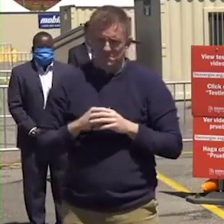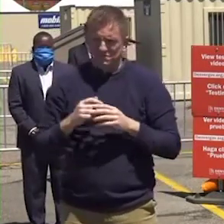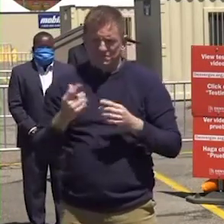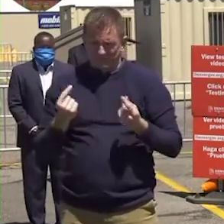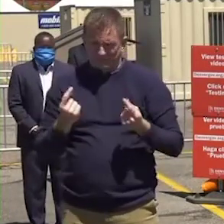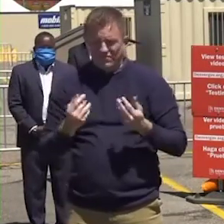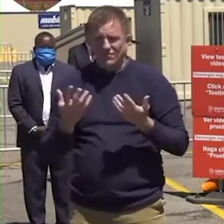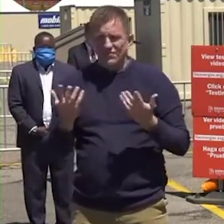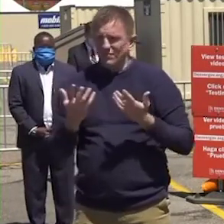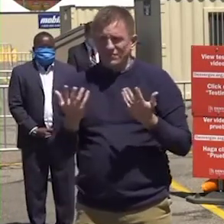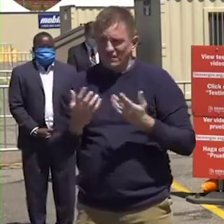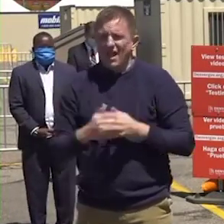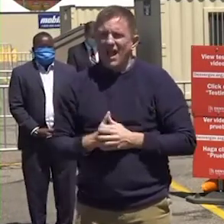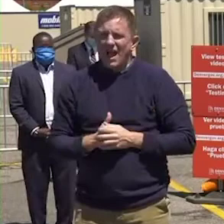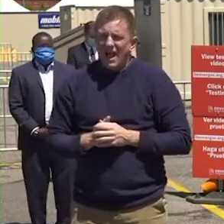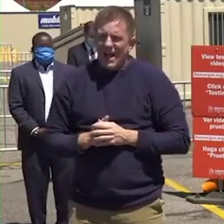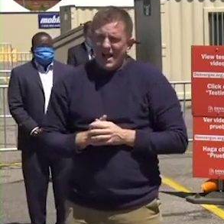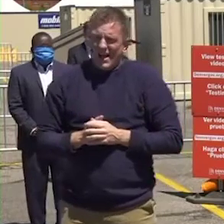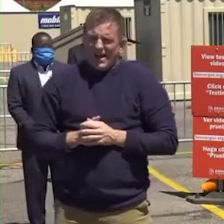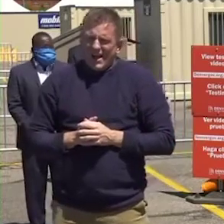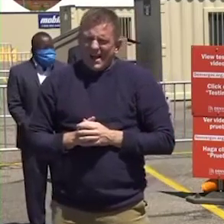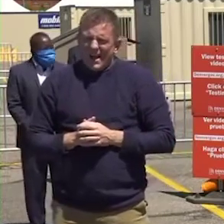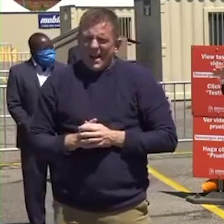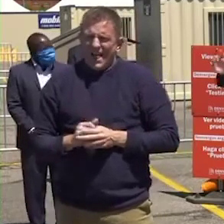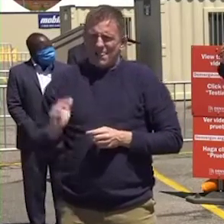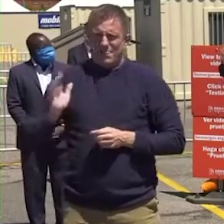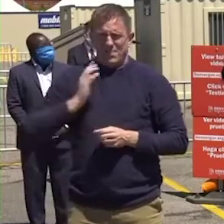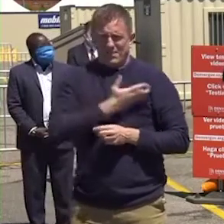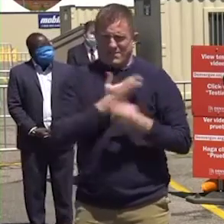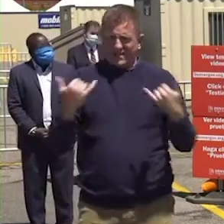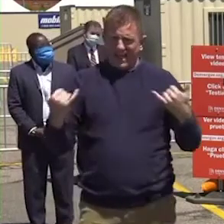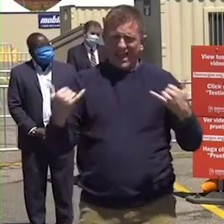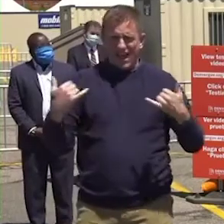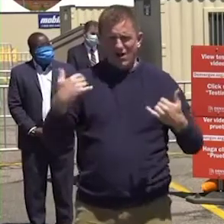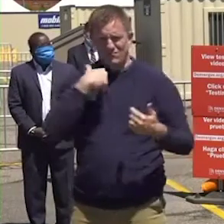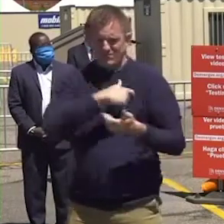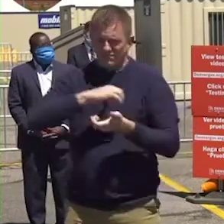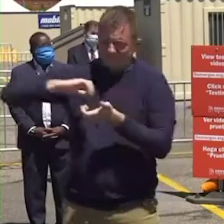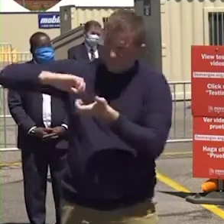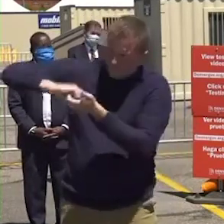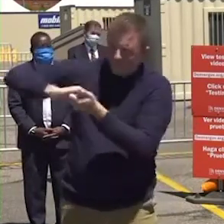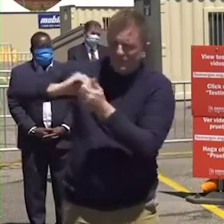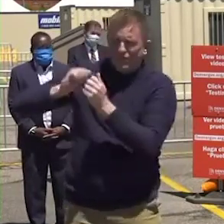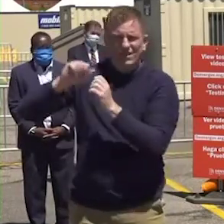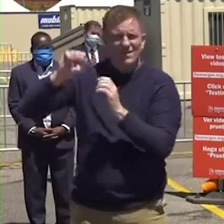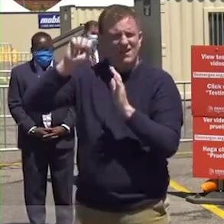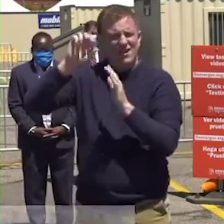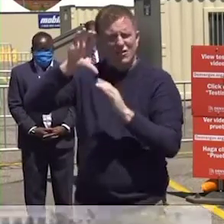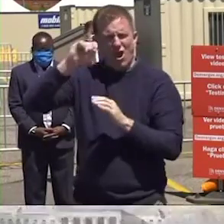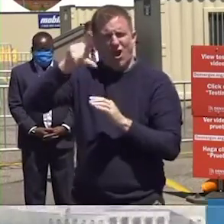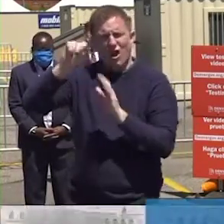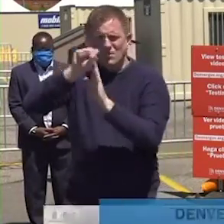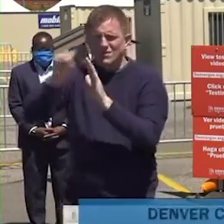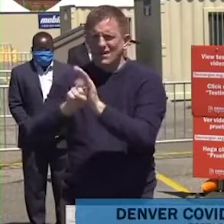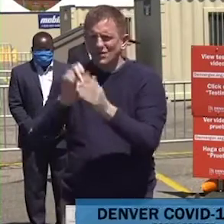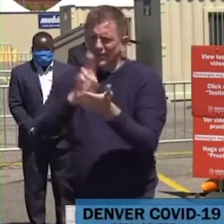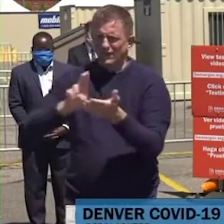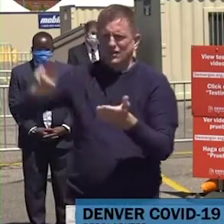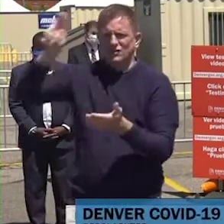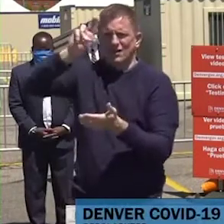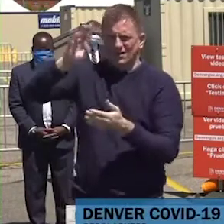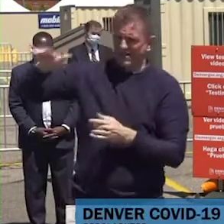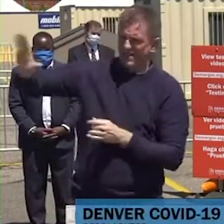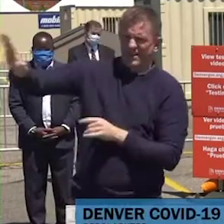Estatal de Colorado para hacerle pruebas a los empleados y residentes asintomáticos dentro de los asilos de